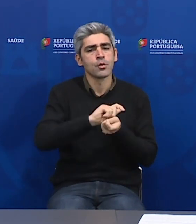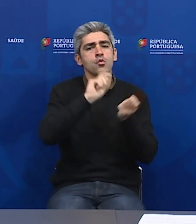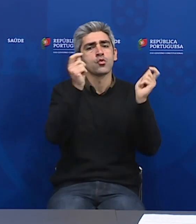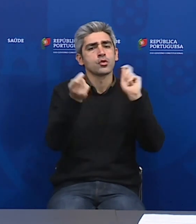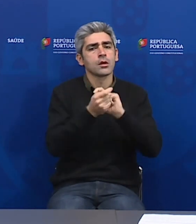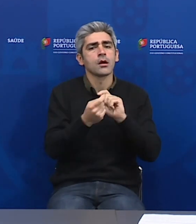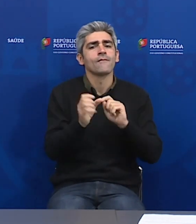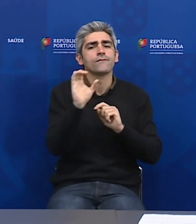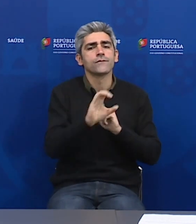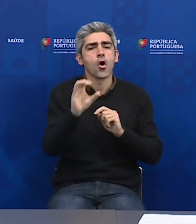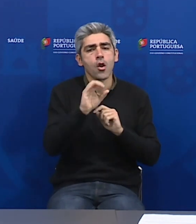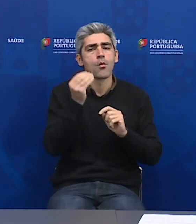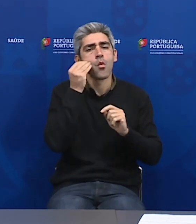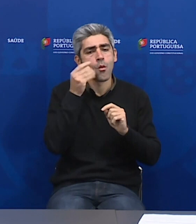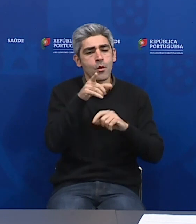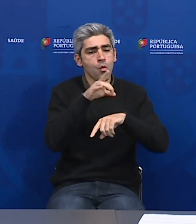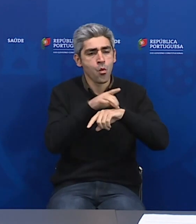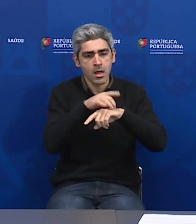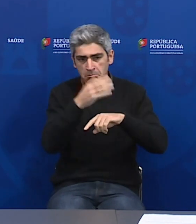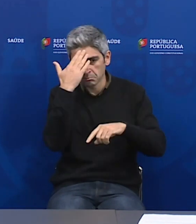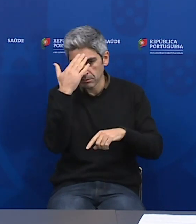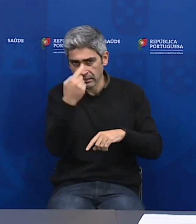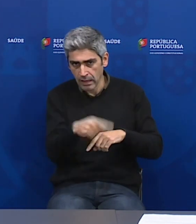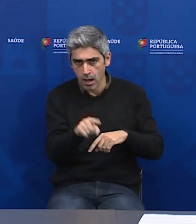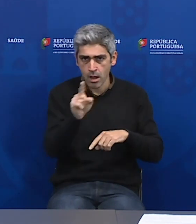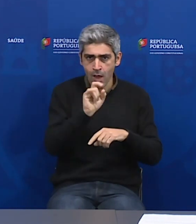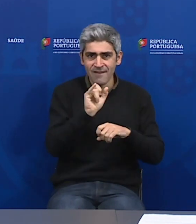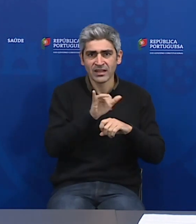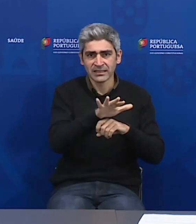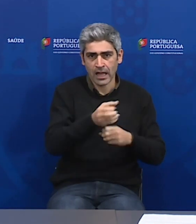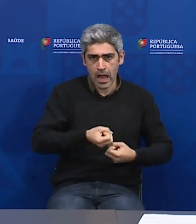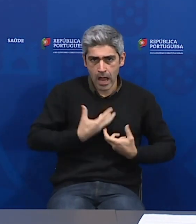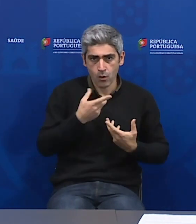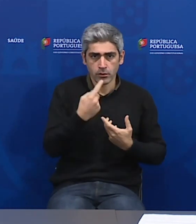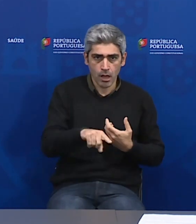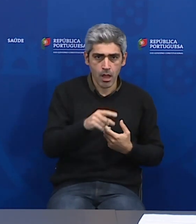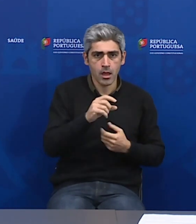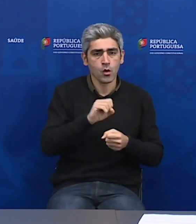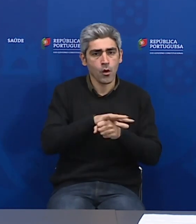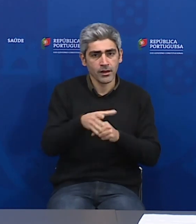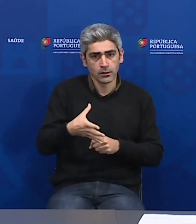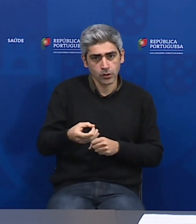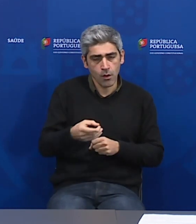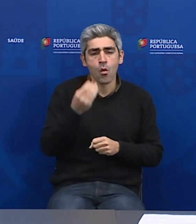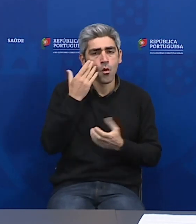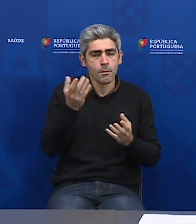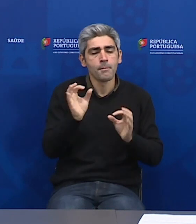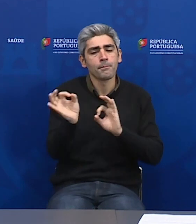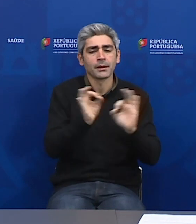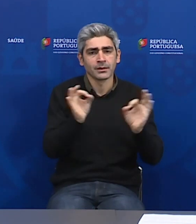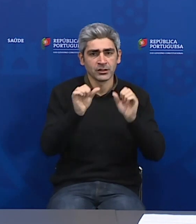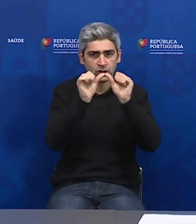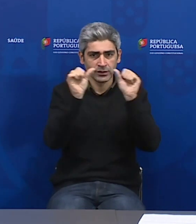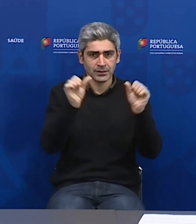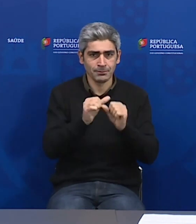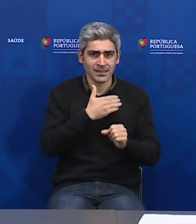de abordagem do doente com suspeita ou infecção por Covid-19. Trata-se da preparação do sistema de saúde para